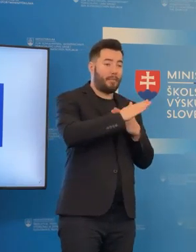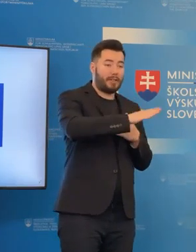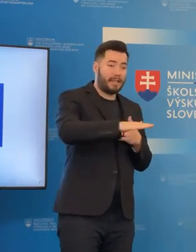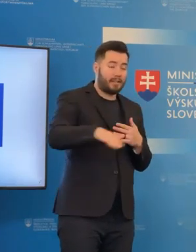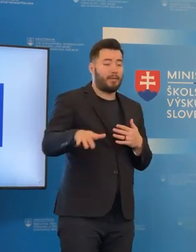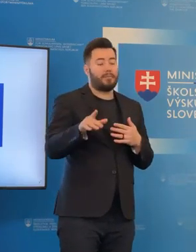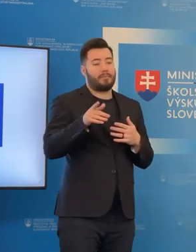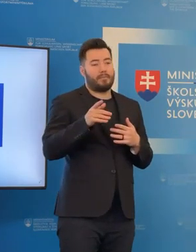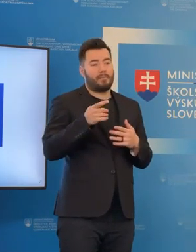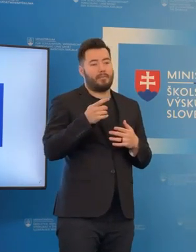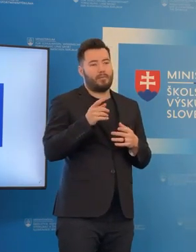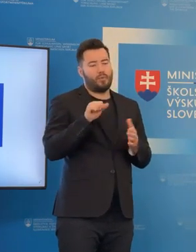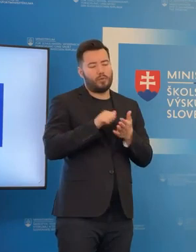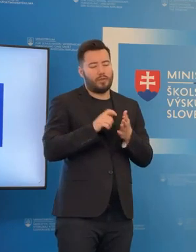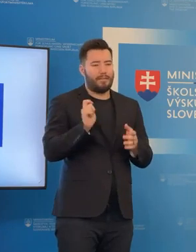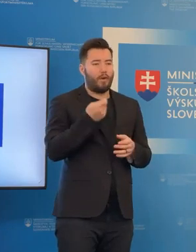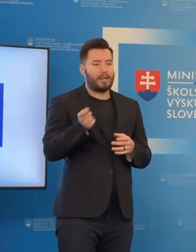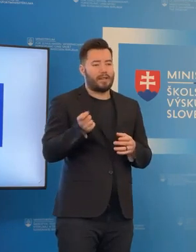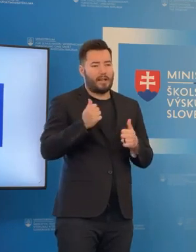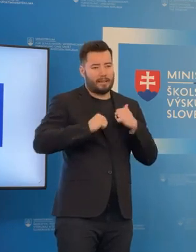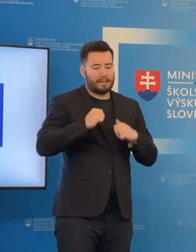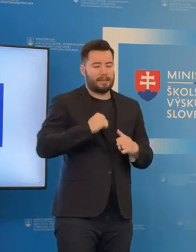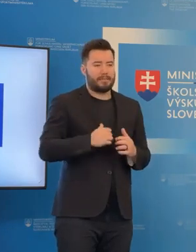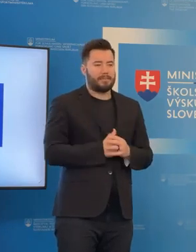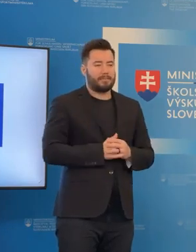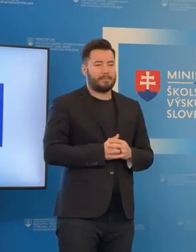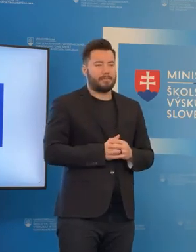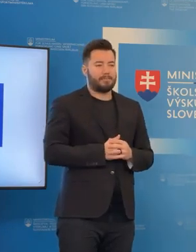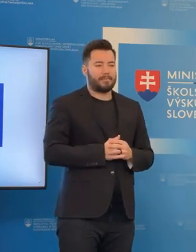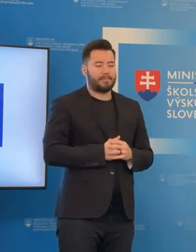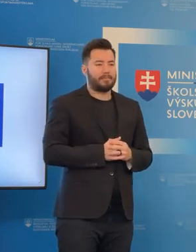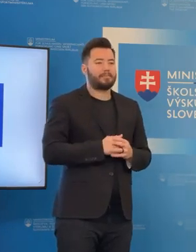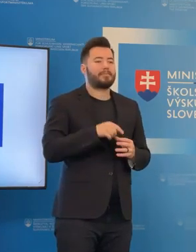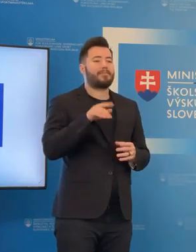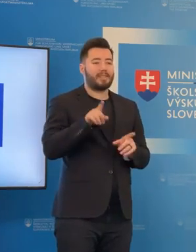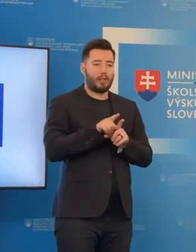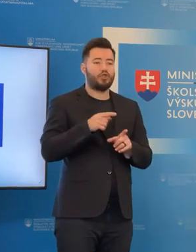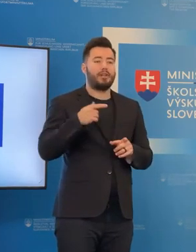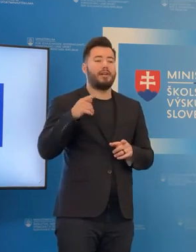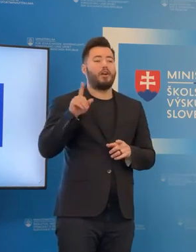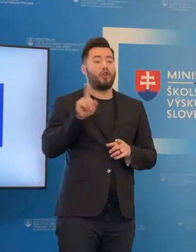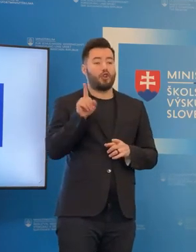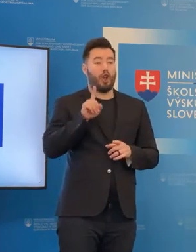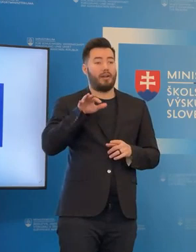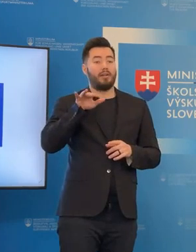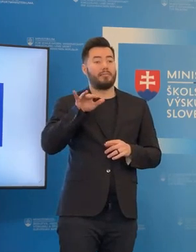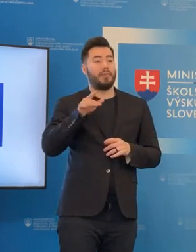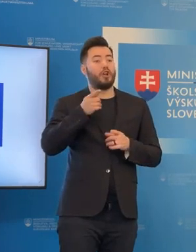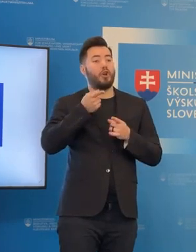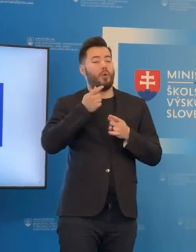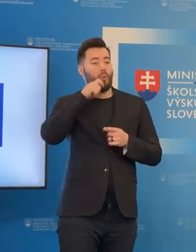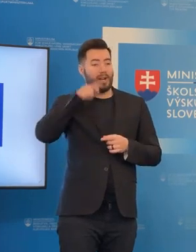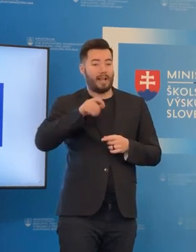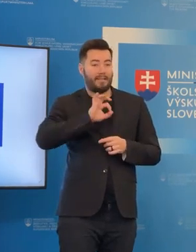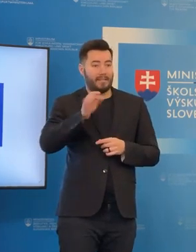vojna aj určite poznačila. Máme k dispozícii aj zoznam ukrajinsky hovoriacích odborníkov, ktorí sú dispozícii jednotlivým